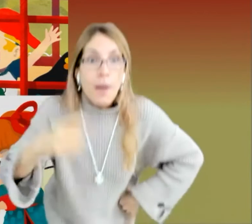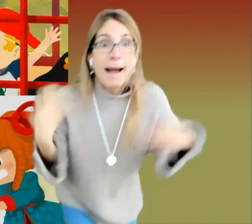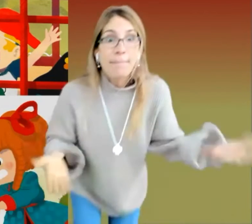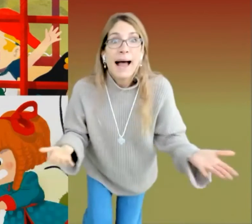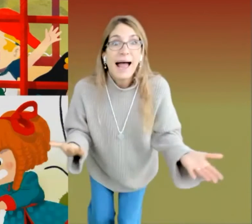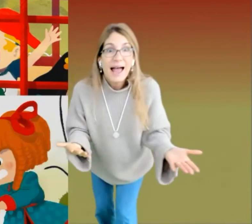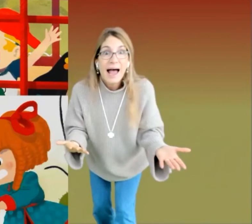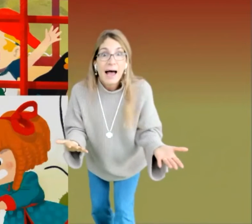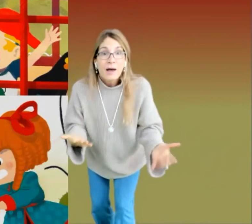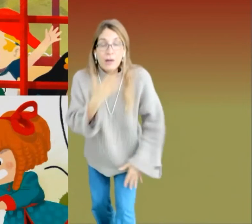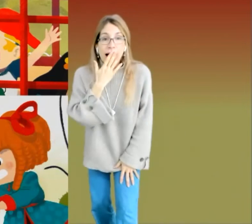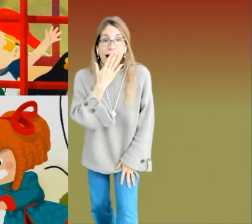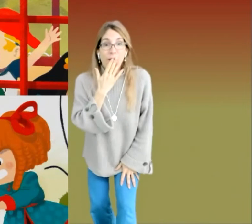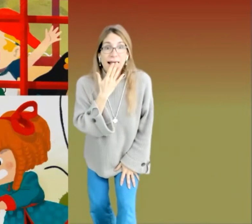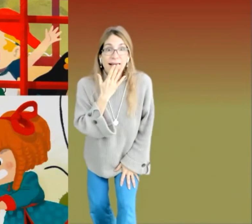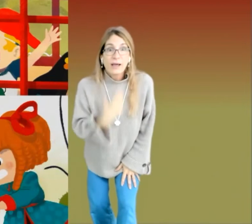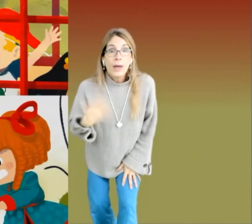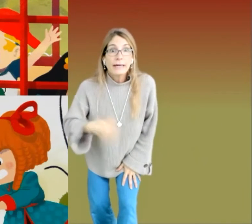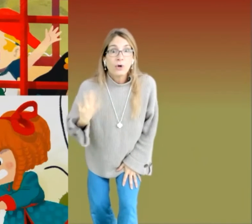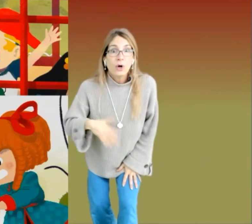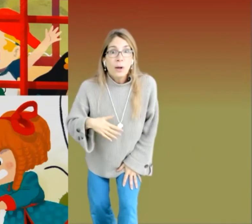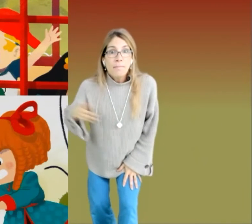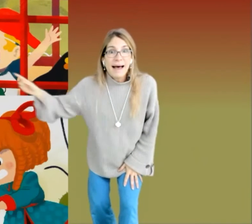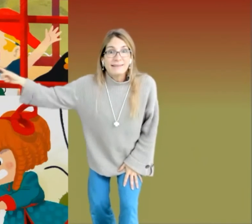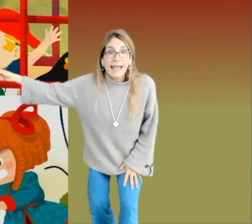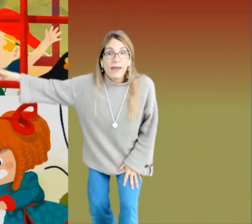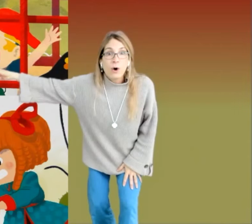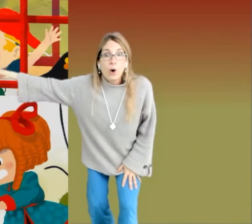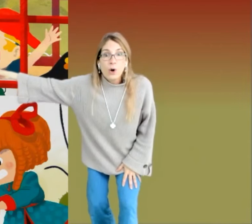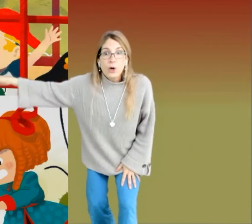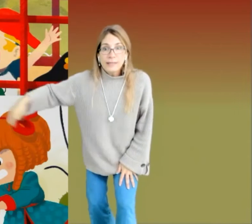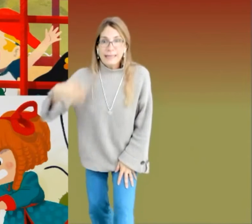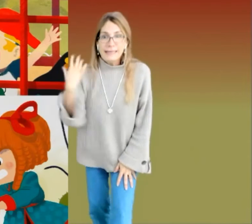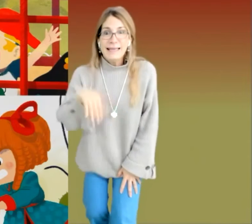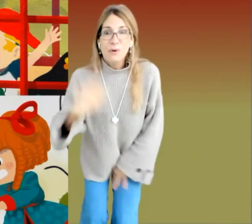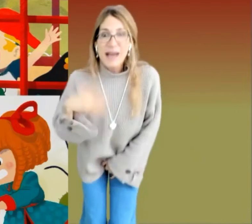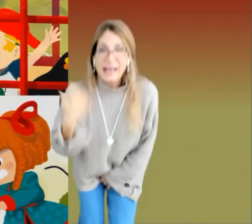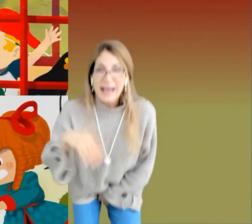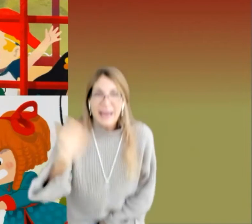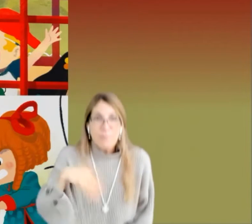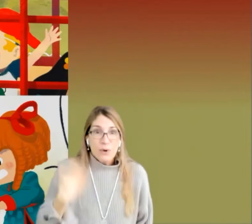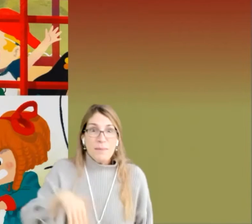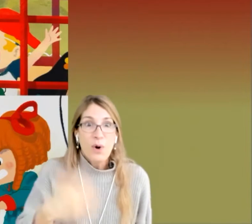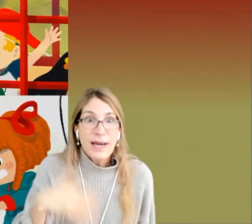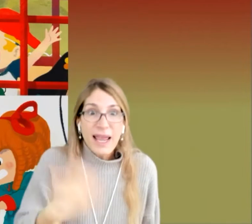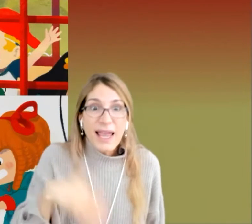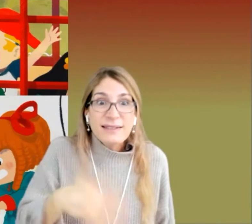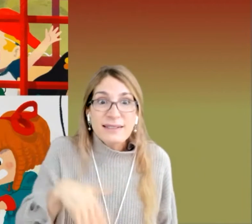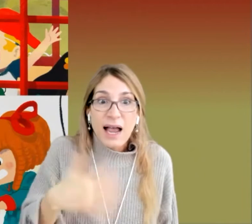¡Papá! Ahora que recuerdo, Mateo tenía una cara muy molesta.